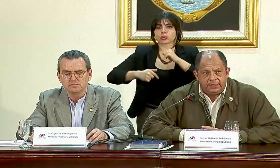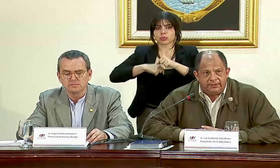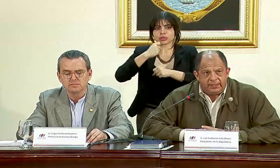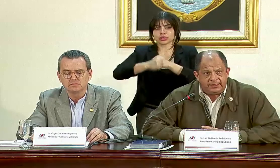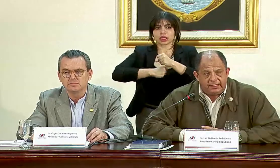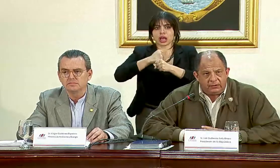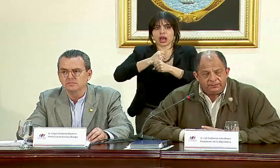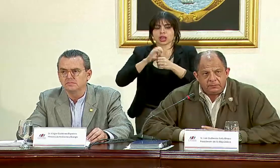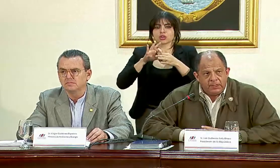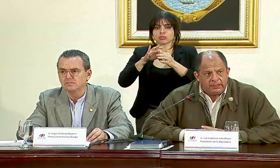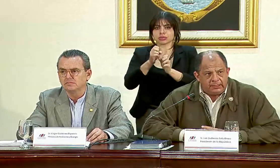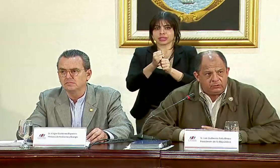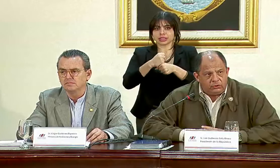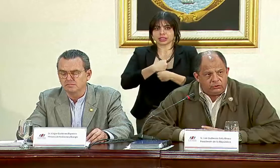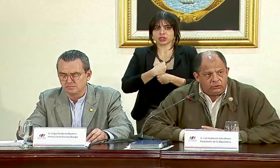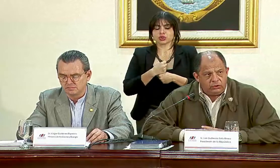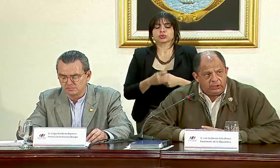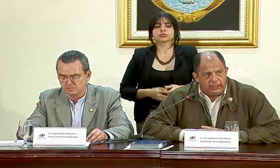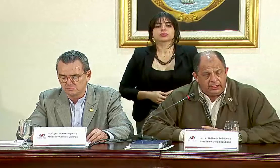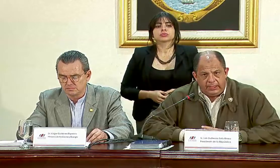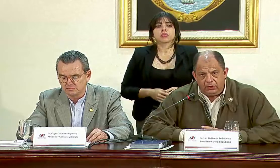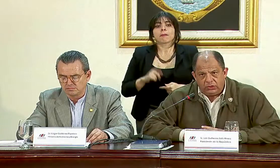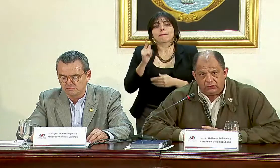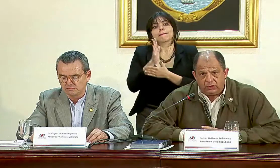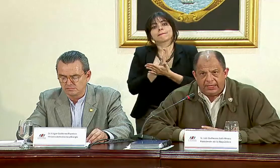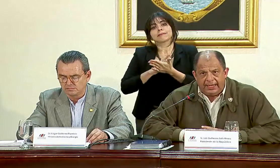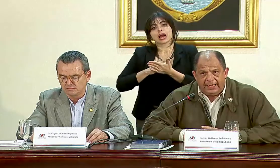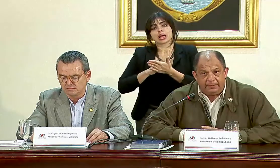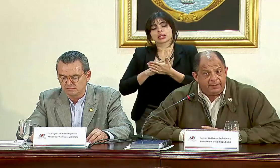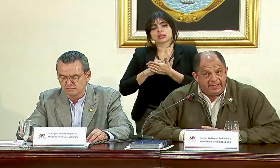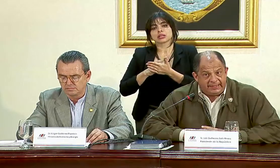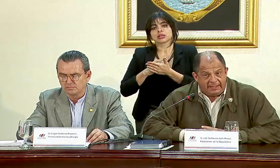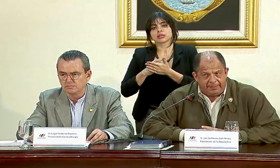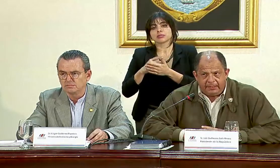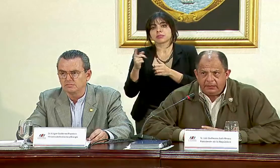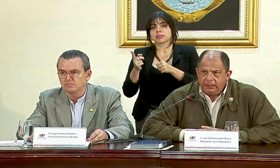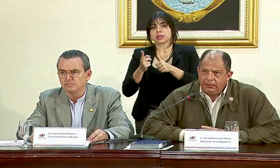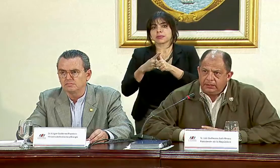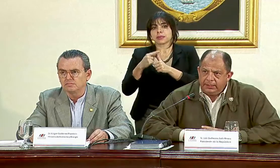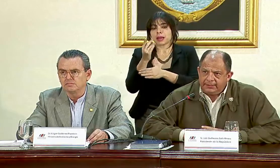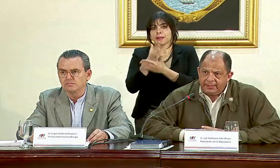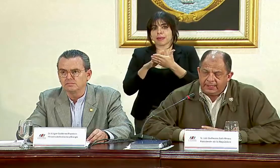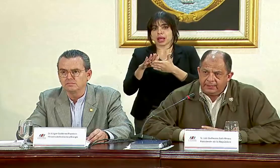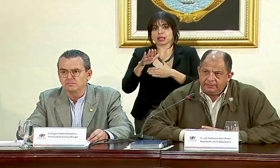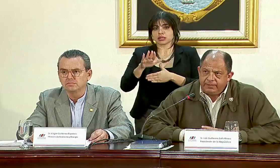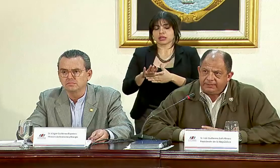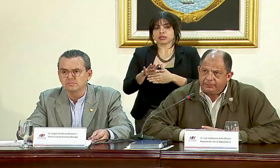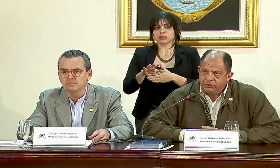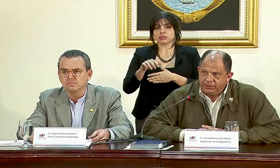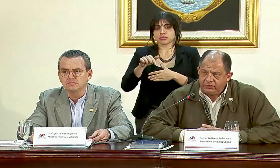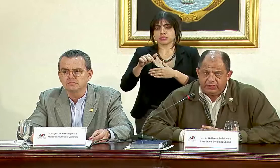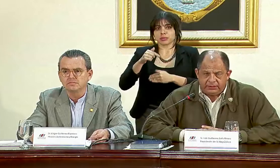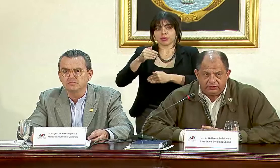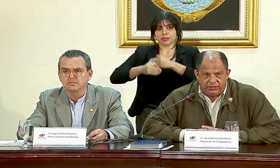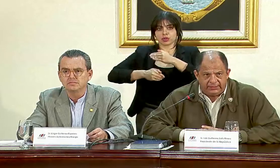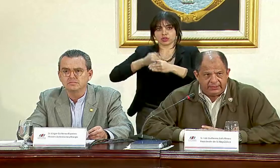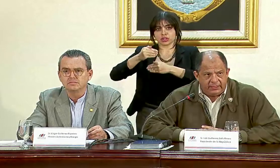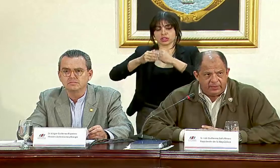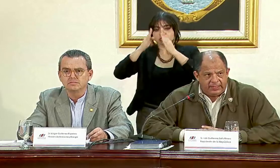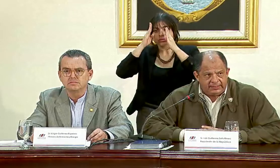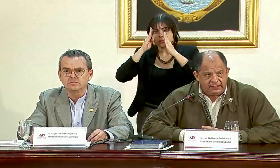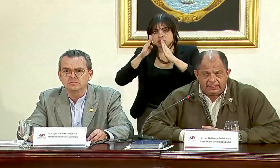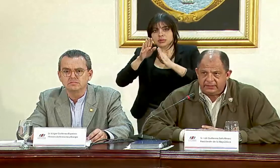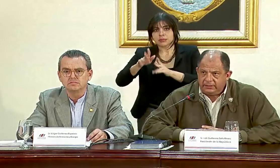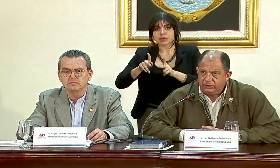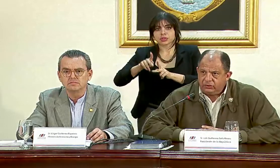se han realizado, tanto en lo que toca a la primera etapa de este proceso de atención a la